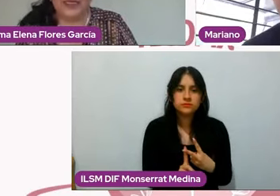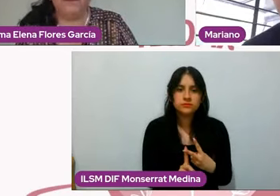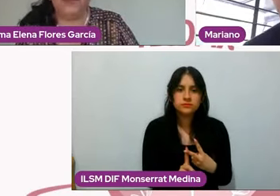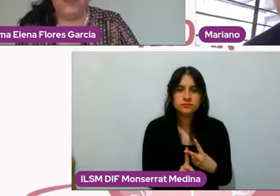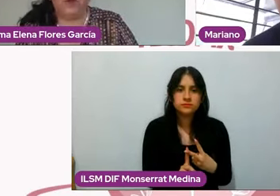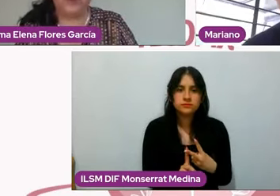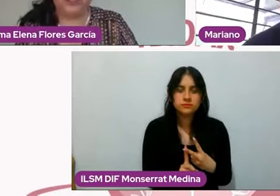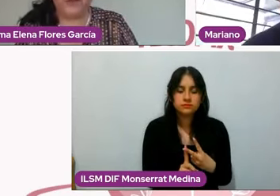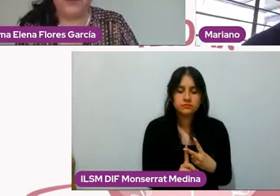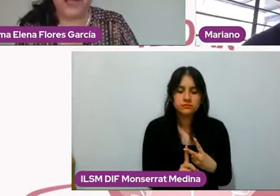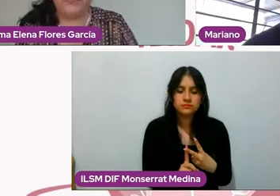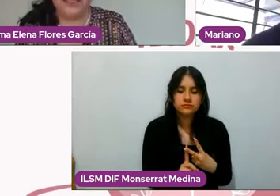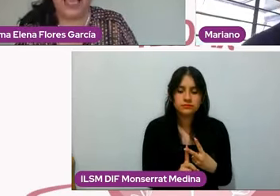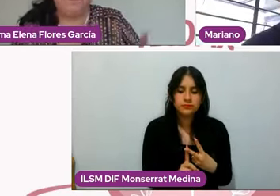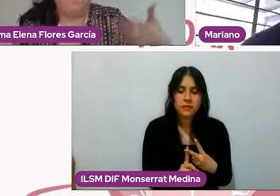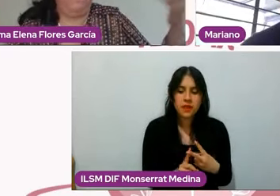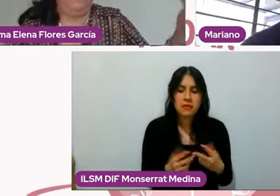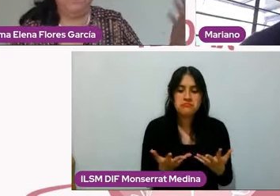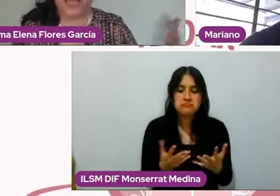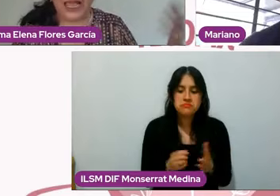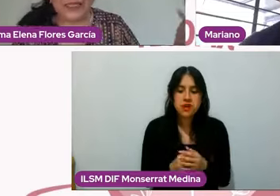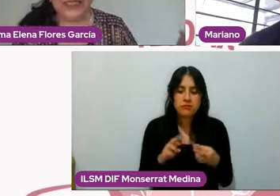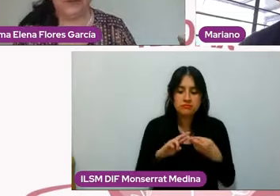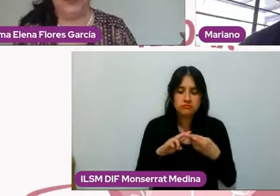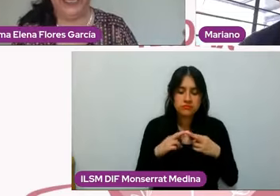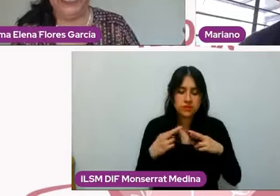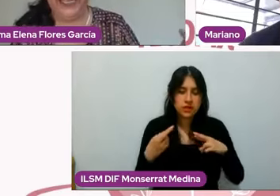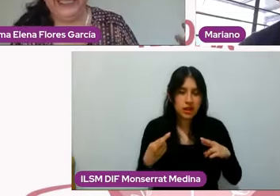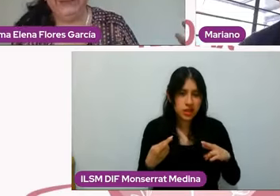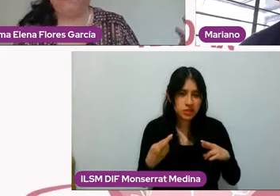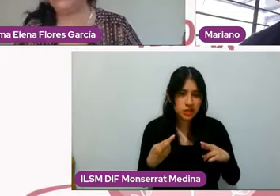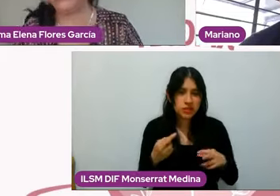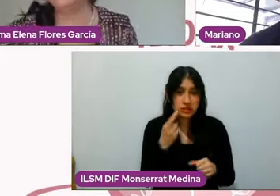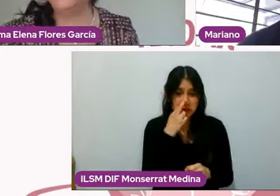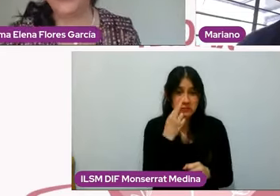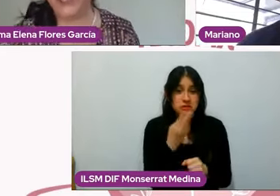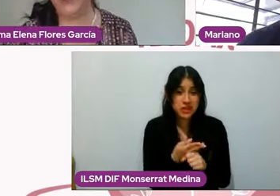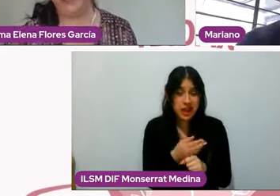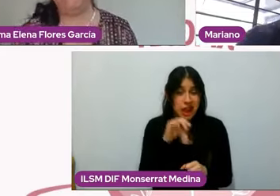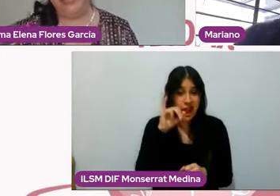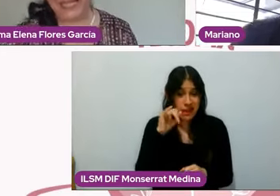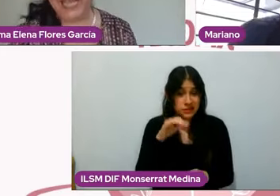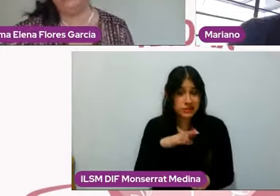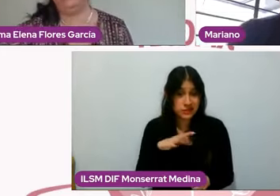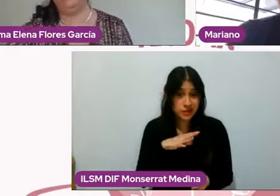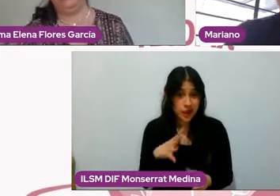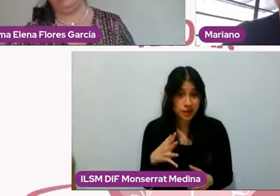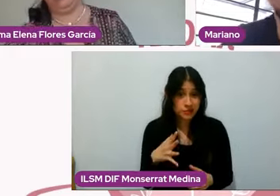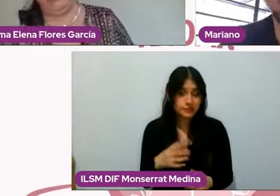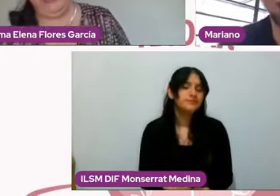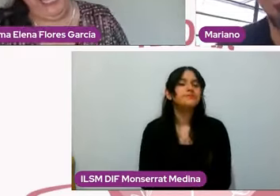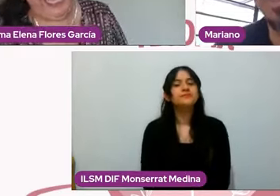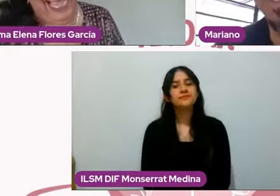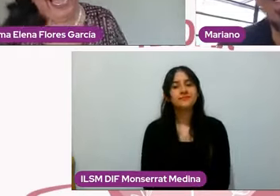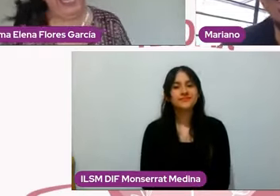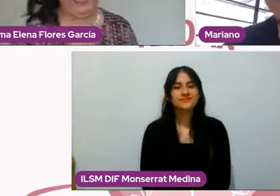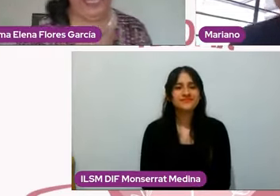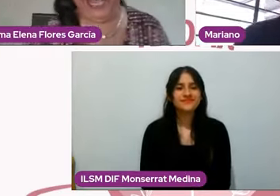¿existen vínculos responsables? ¿Hay alguien que los tenga? Mariano, señora, Mariano los tiene.